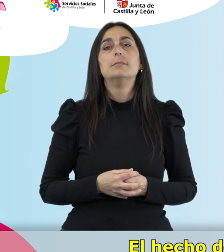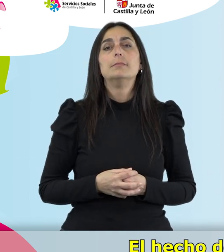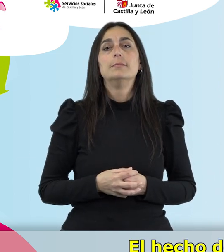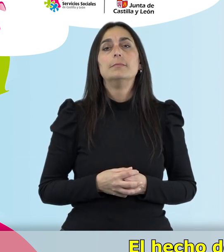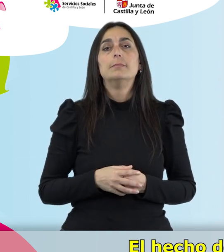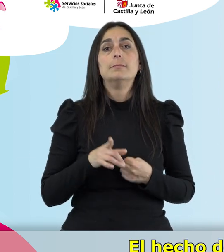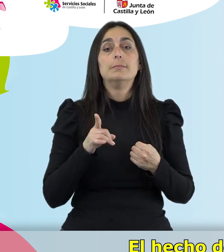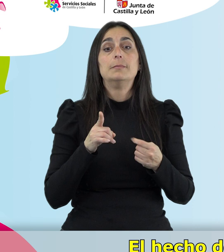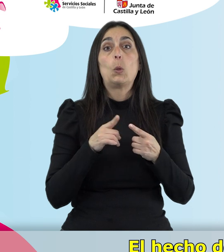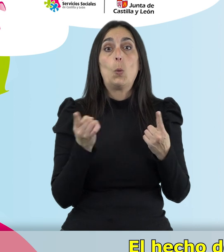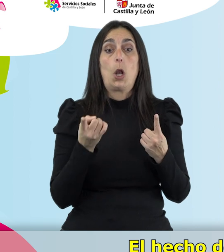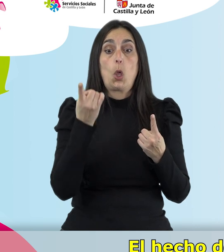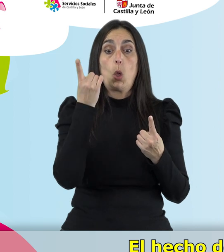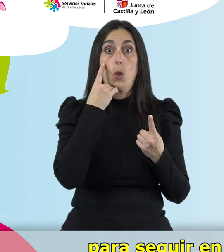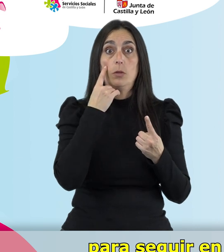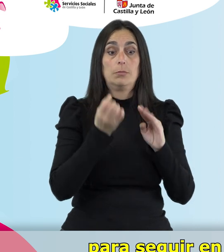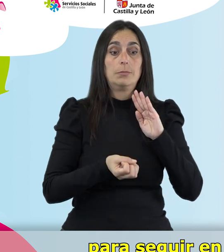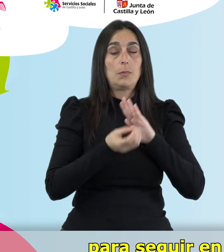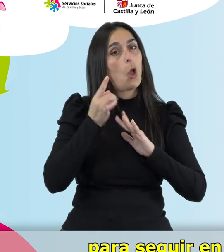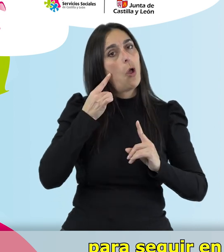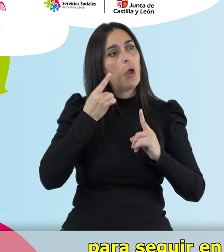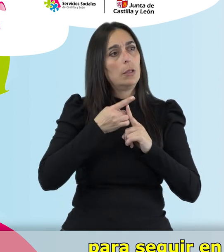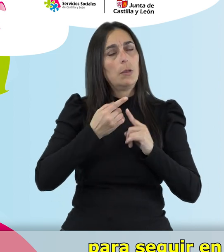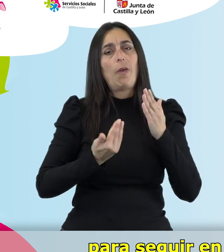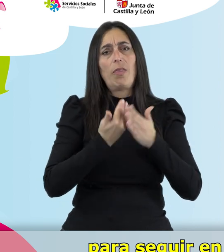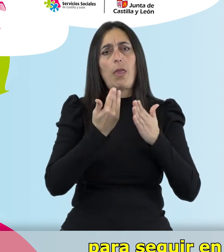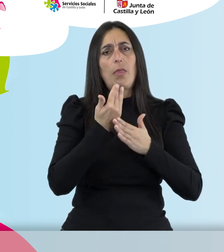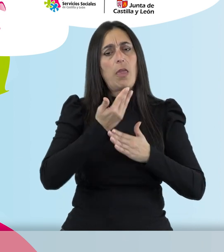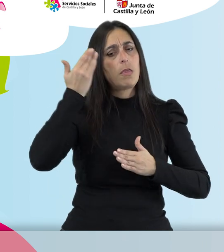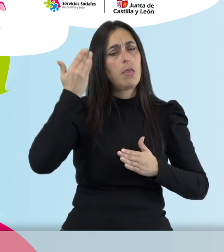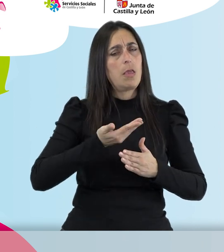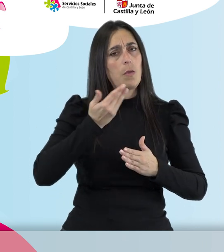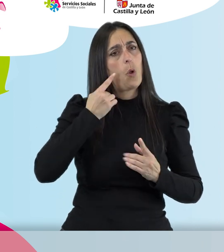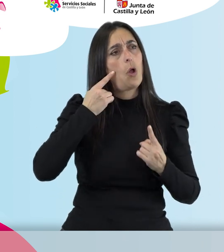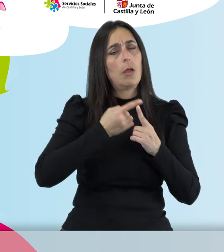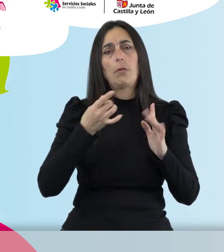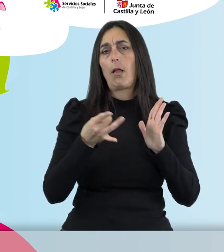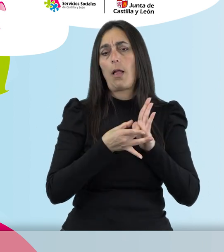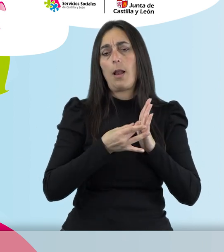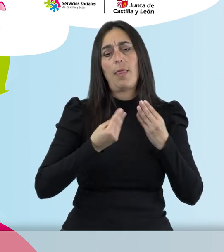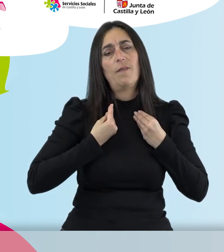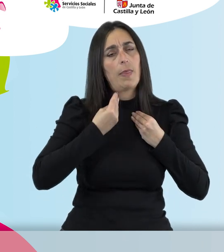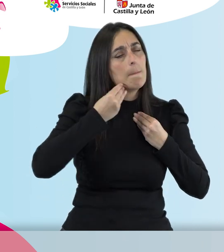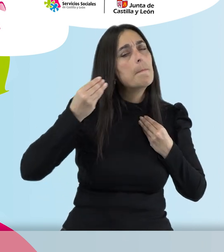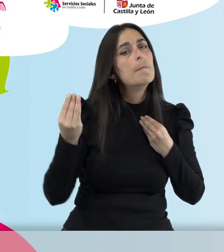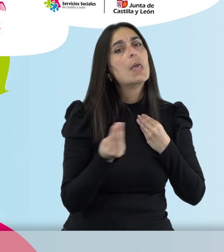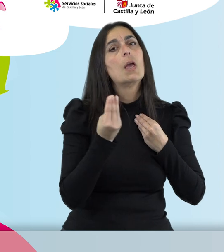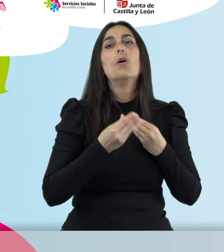El hecho de crear una serie de hábitos para seguir en el día a día es fundamental para mejorar la calidad de vida.